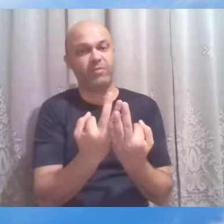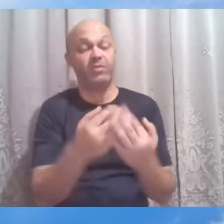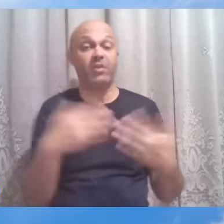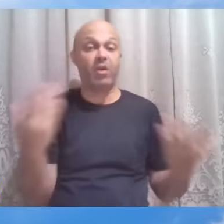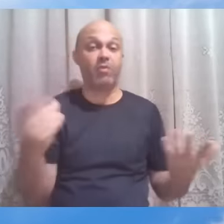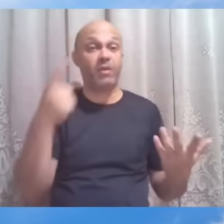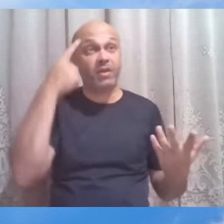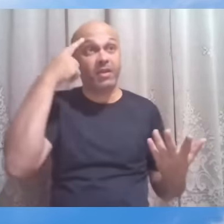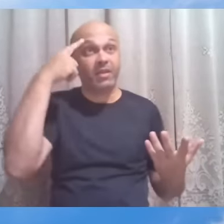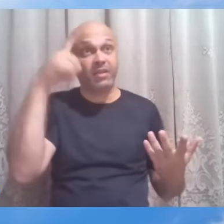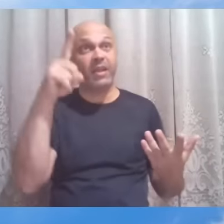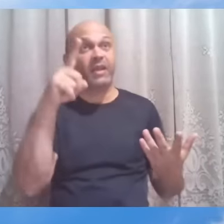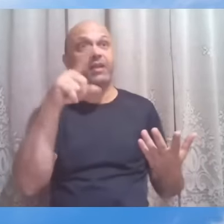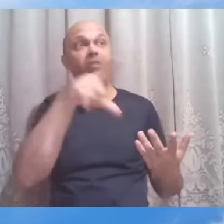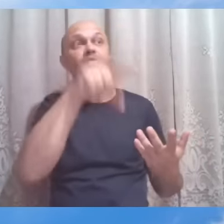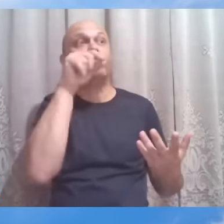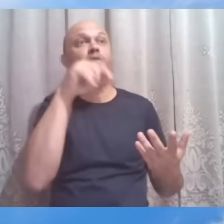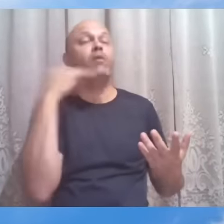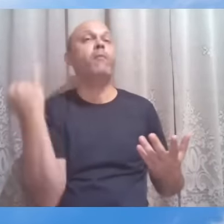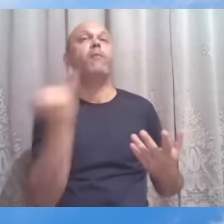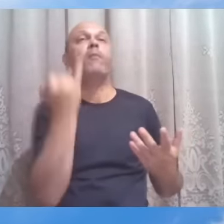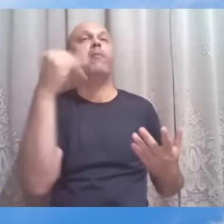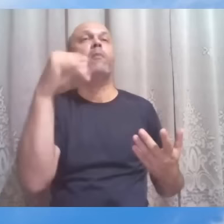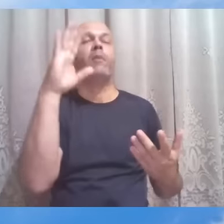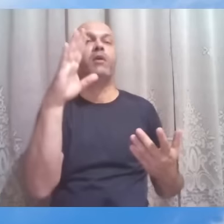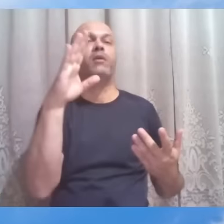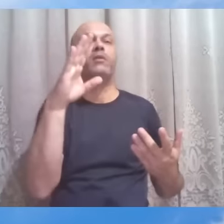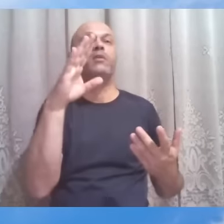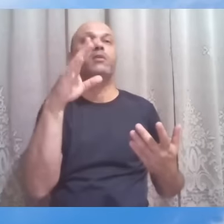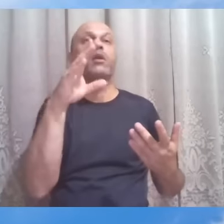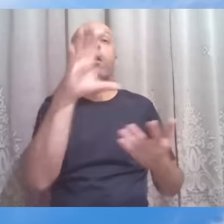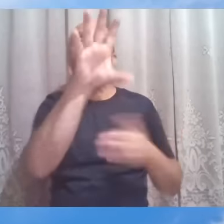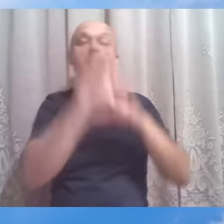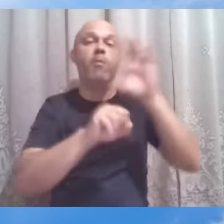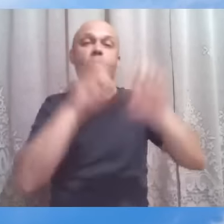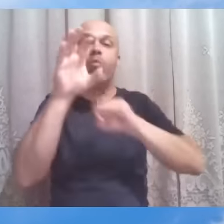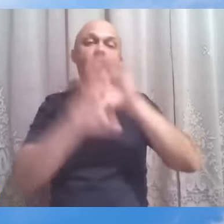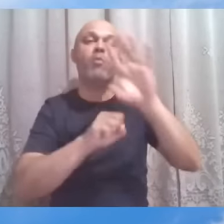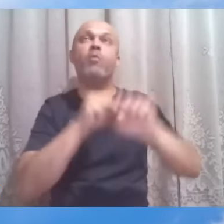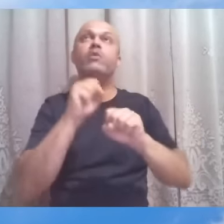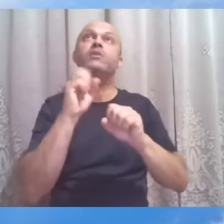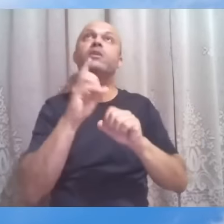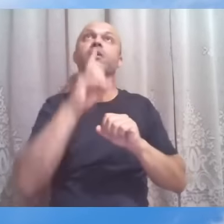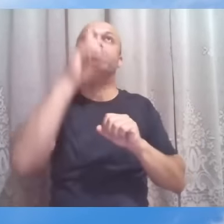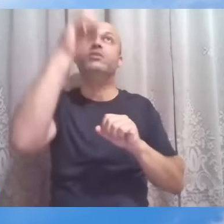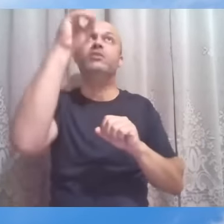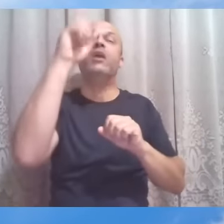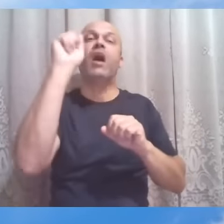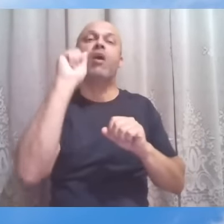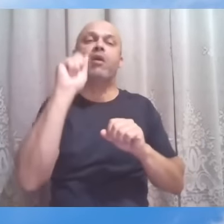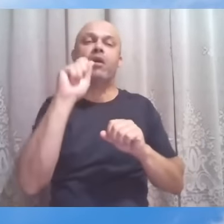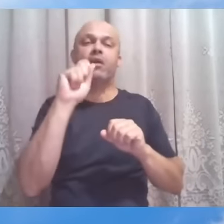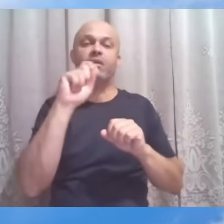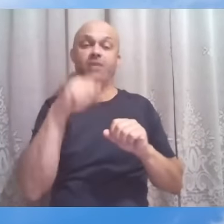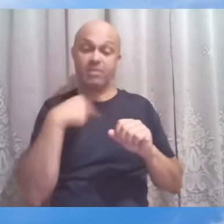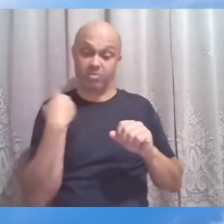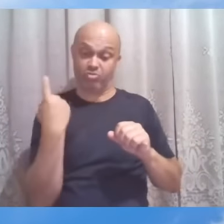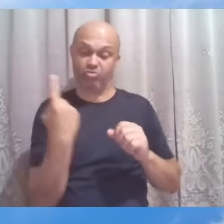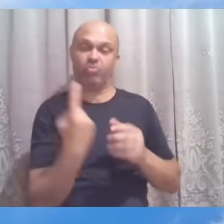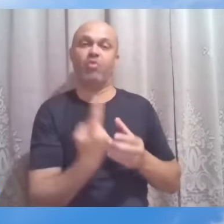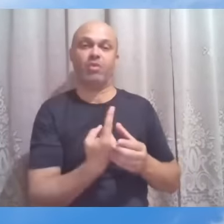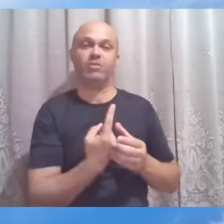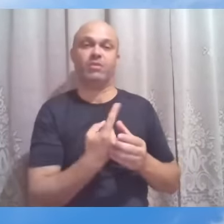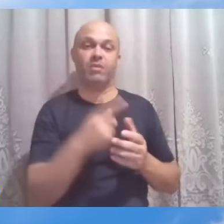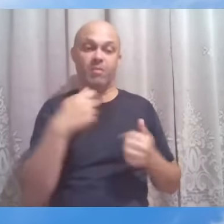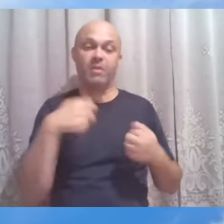prioridade, a busca do reino de Deus deve ser o cerne de todas as nossas buscas, deve ser o mote maior de todo espírito.